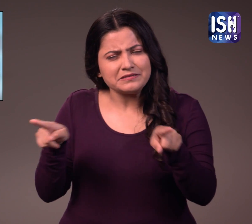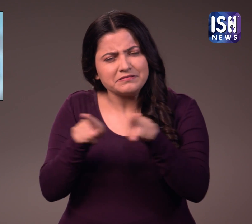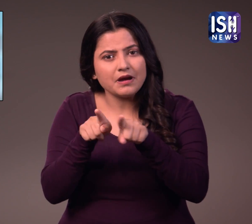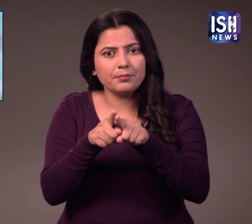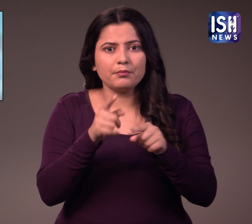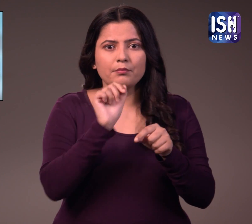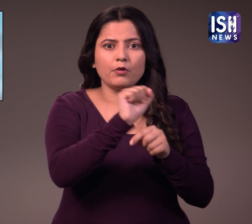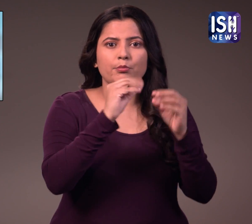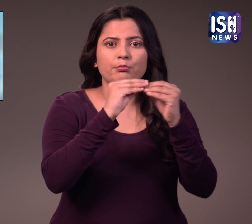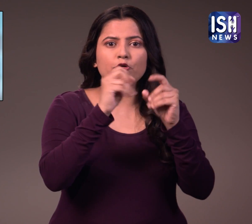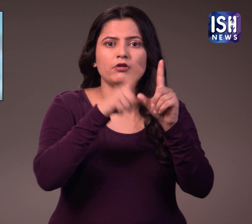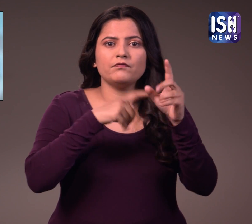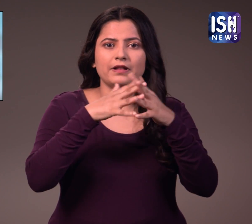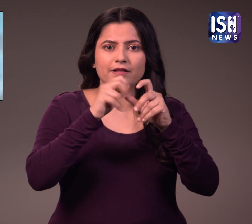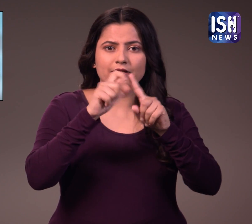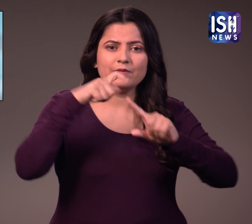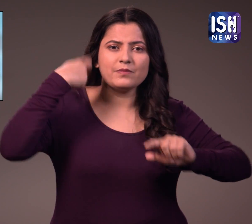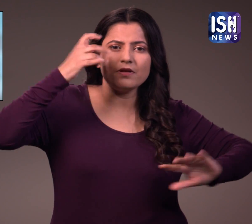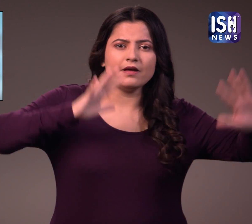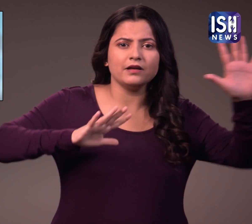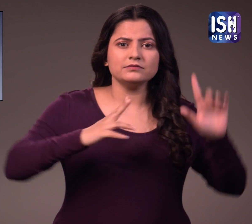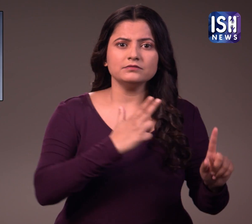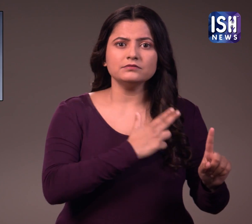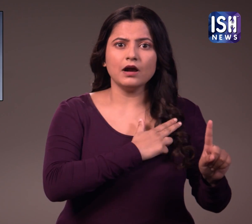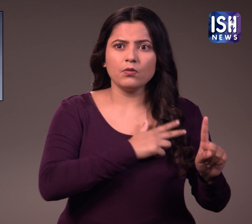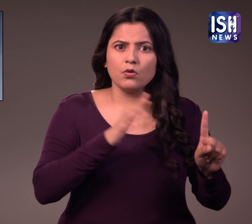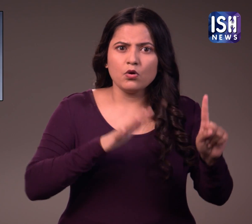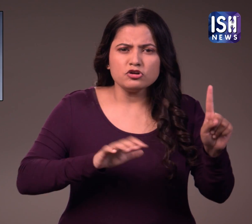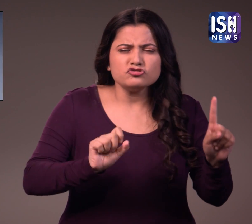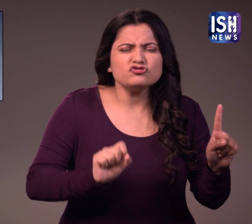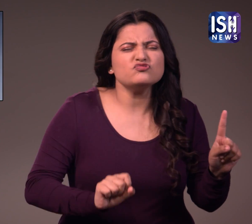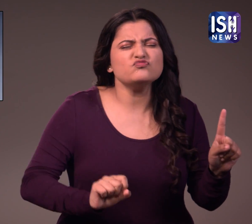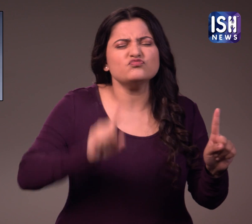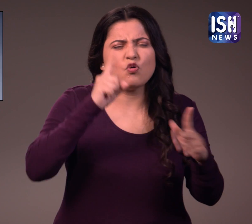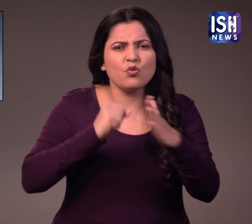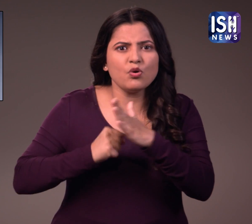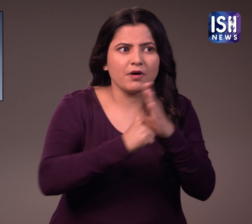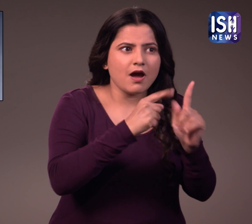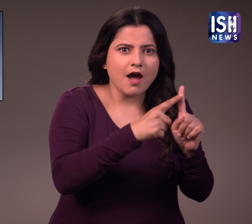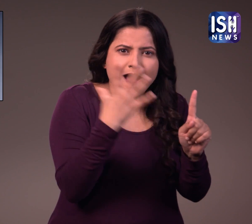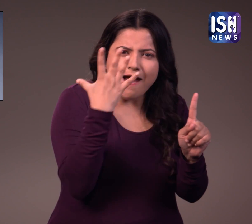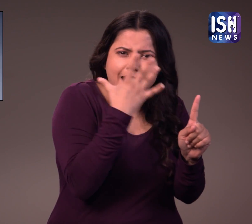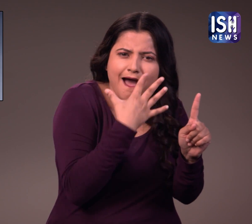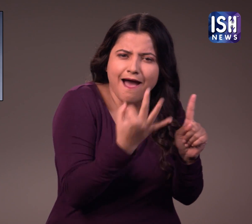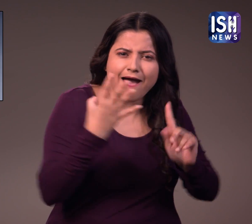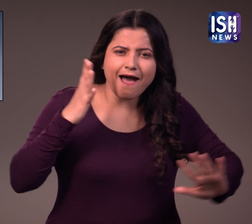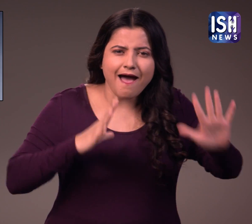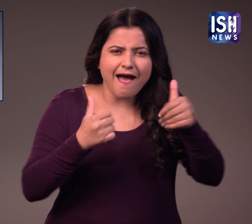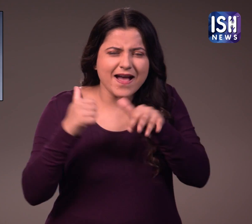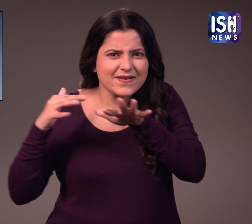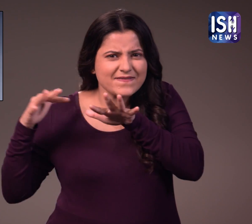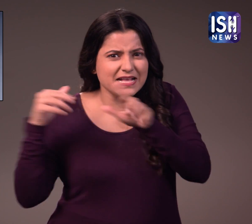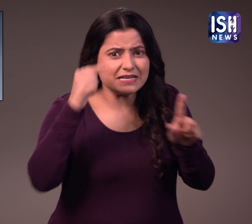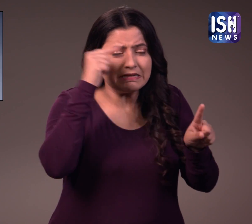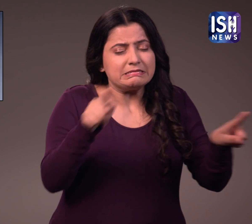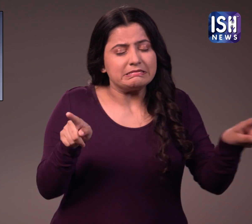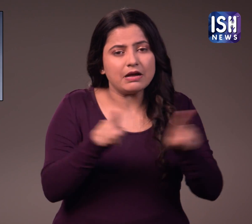जैसे बॉलिवुड में शारुक खान को प्यार किया जाता है, वैसे ही महेश बाबू को दक्षिन में पसंद किया जाता है